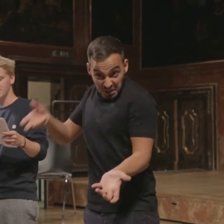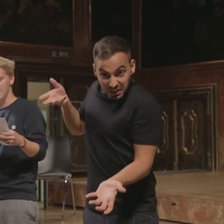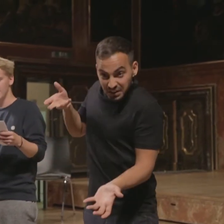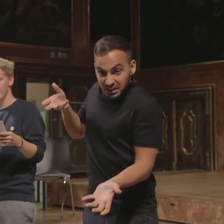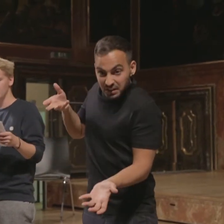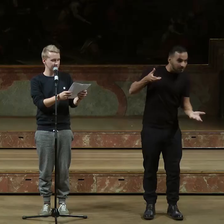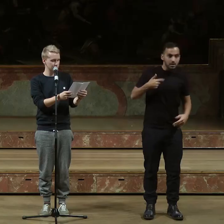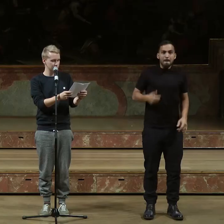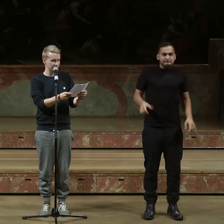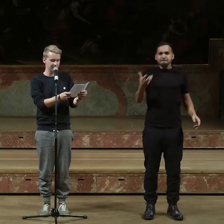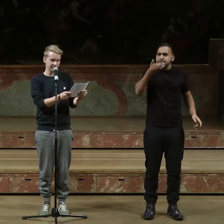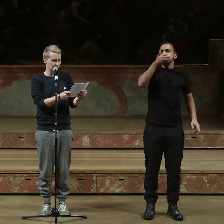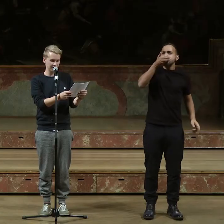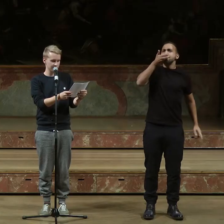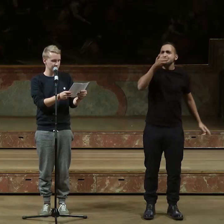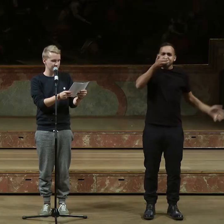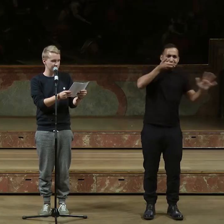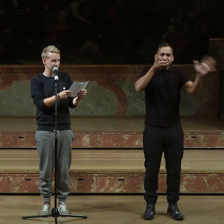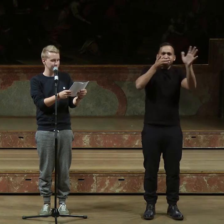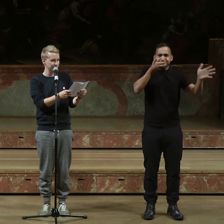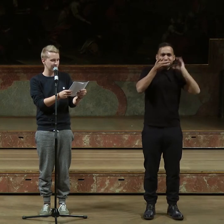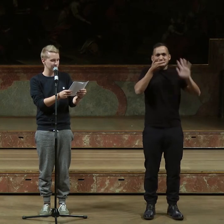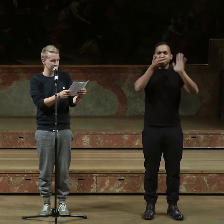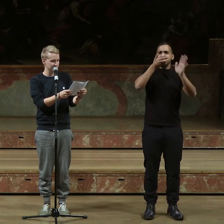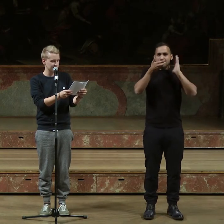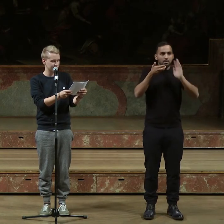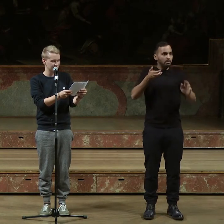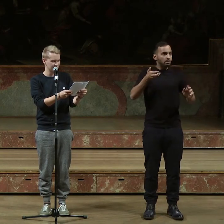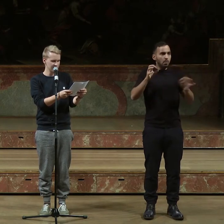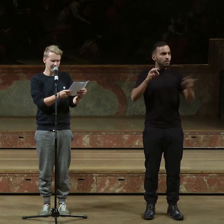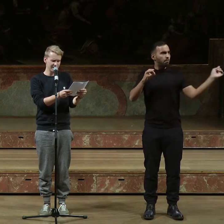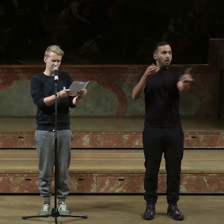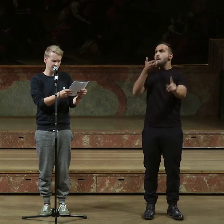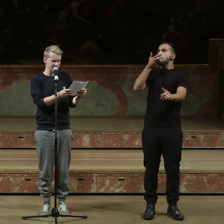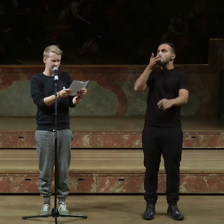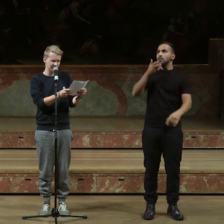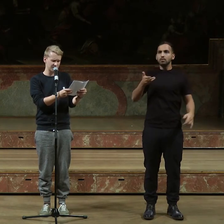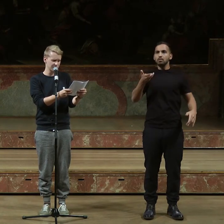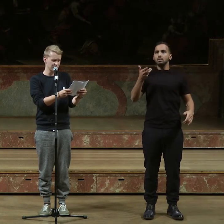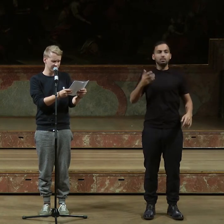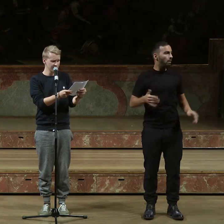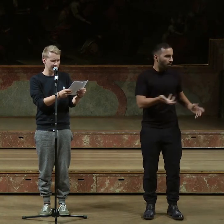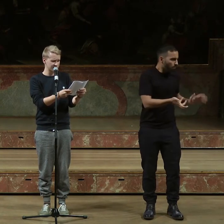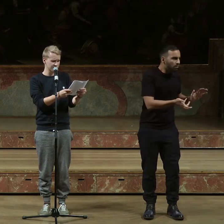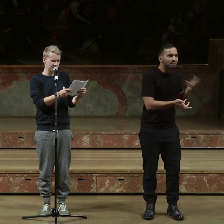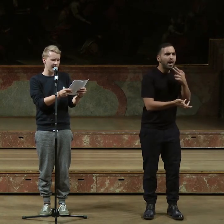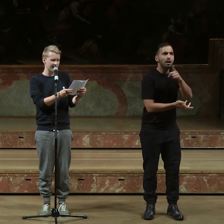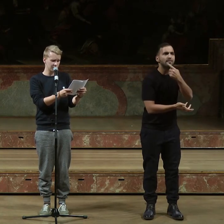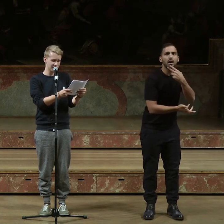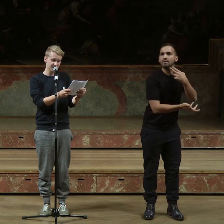zusammengepressten Lippen schüttelte ich den Kopf, als plötzlich ein Schatten von draußen auf das Zelt fiel. Wer stört unsere Meditation? Wer lässt uns aus dem Heilprozess